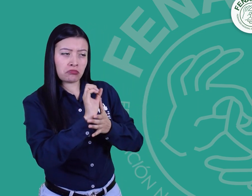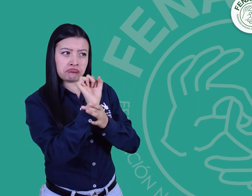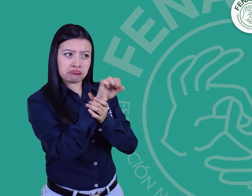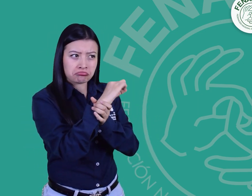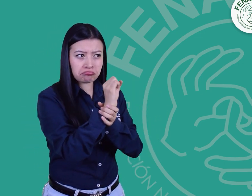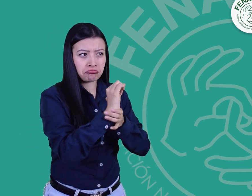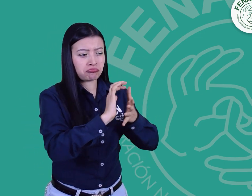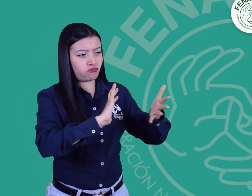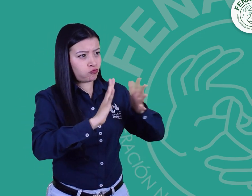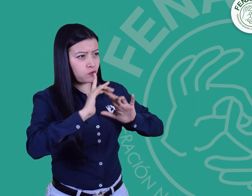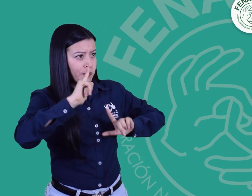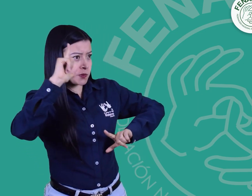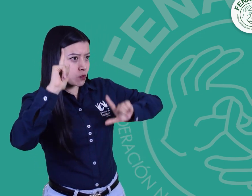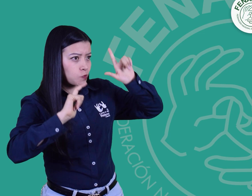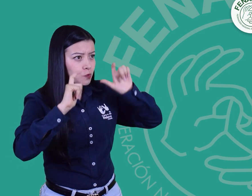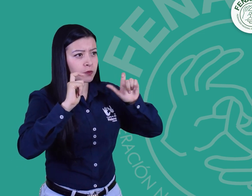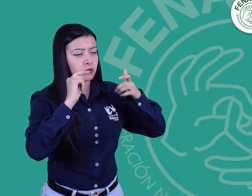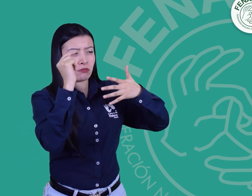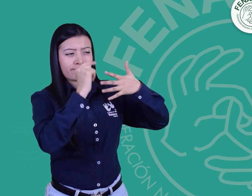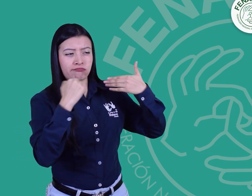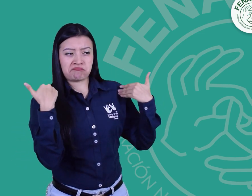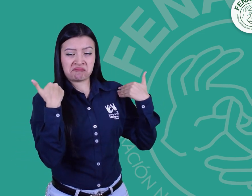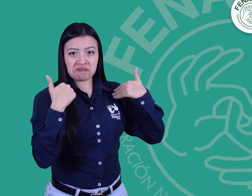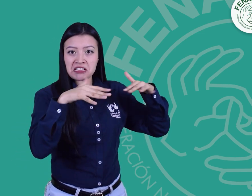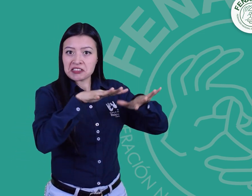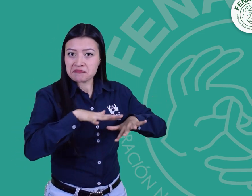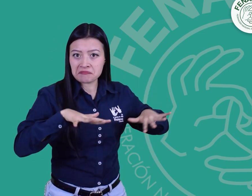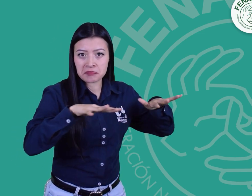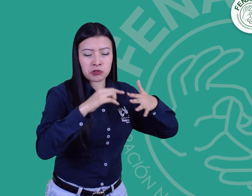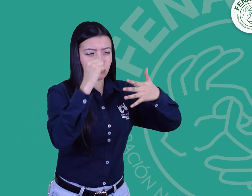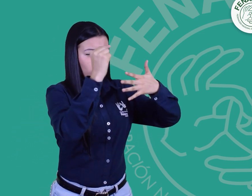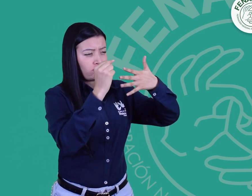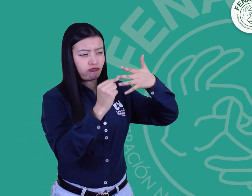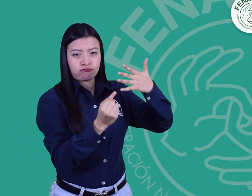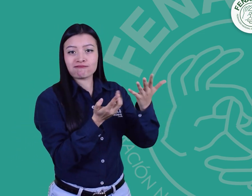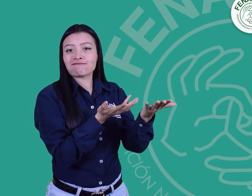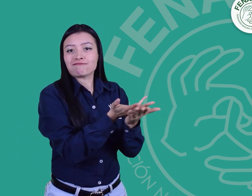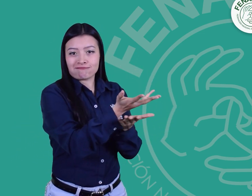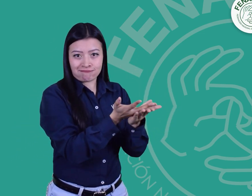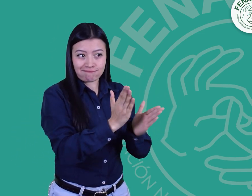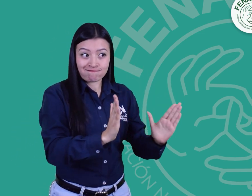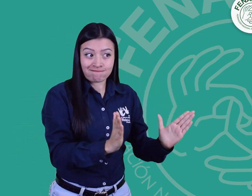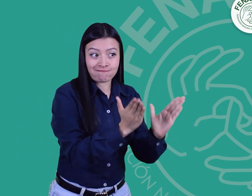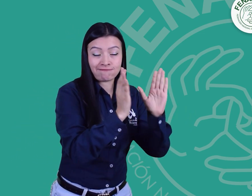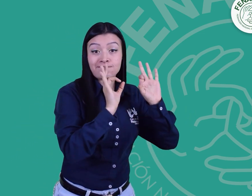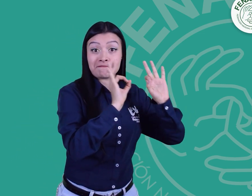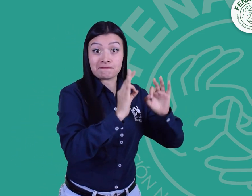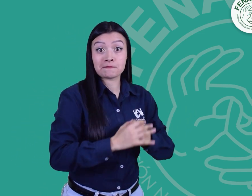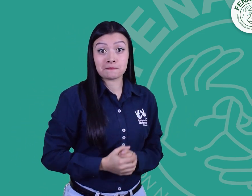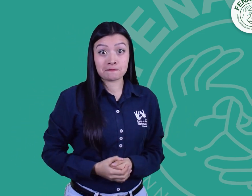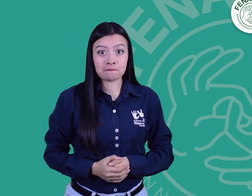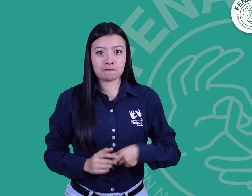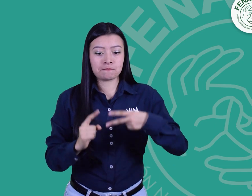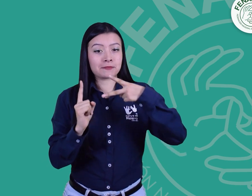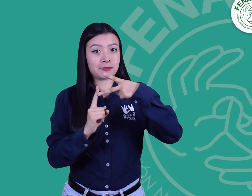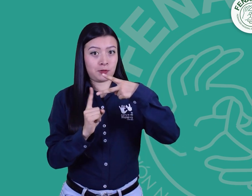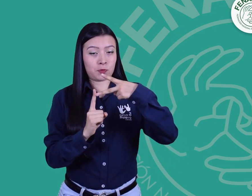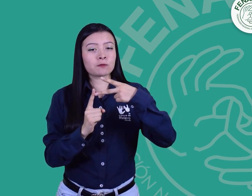traslación, velocidad, configuración manual, discurso en lengua de señas, expresión facial, corporal, manejo de espacio tridimensional,